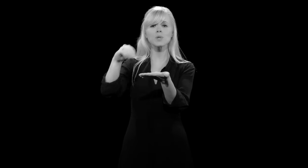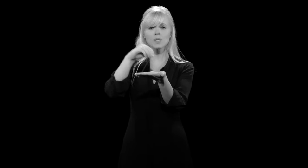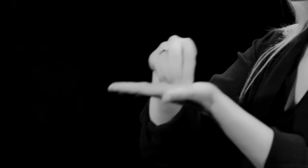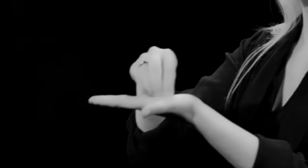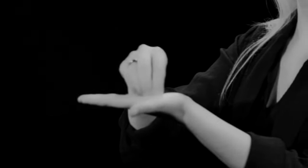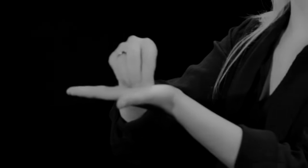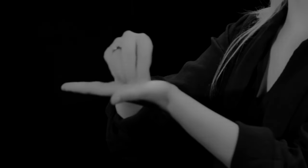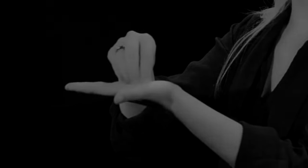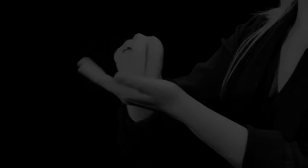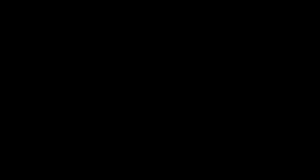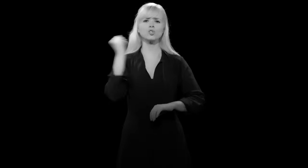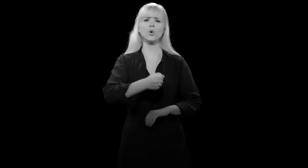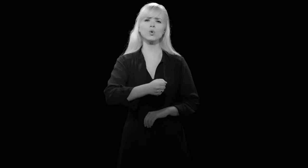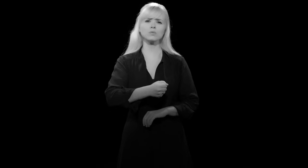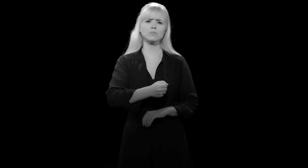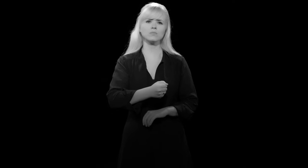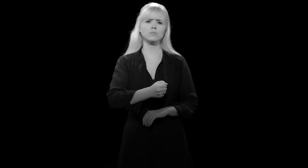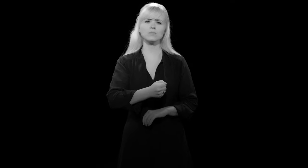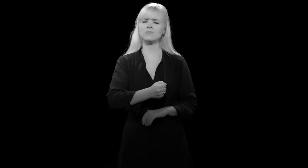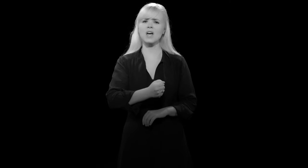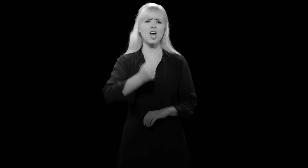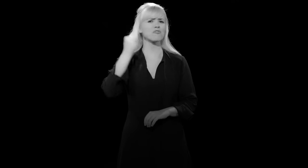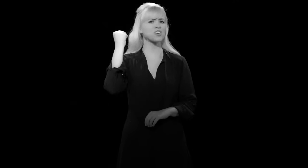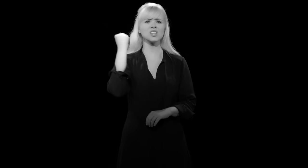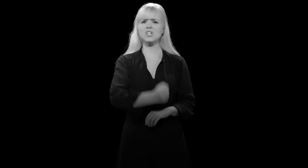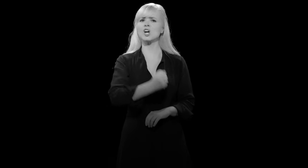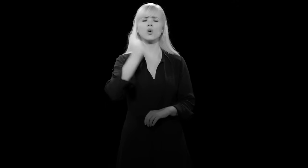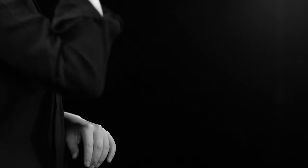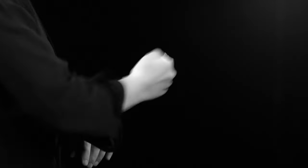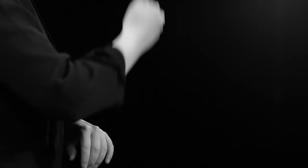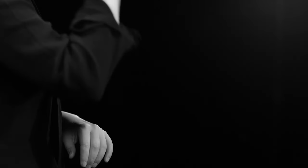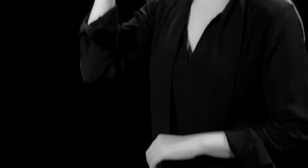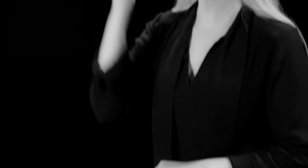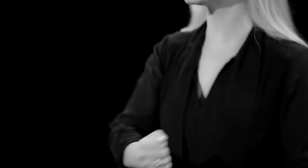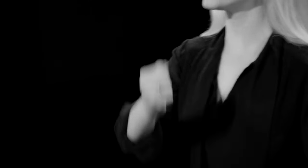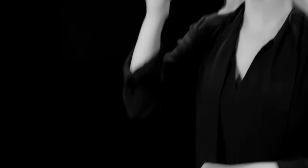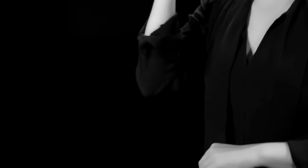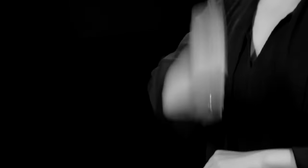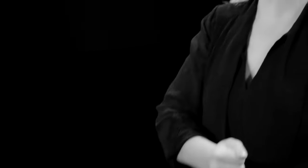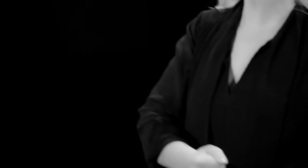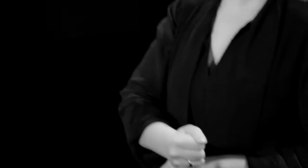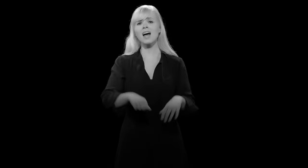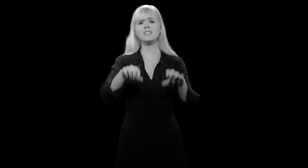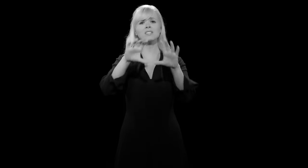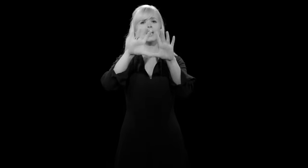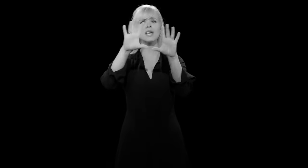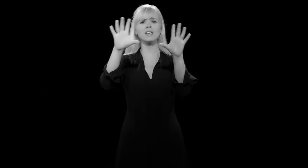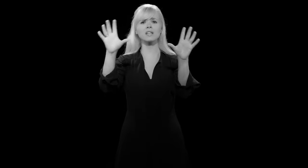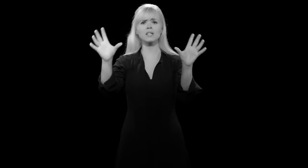Hände töten, wieder und wieder Hände legen,